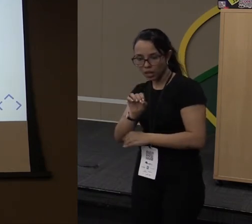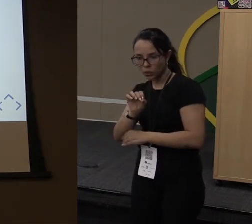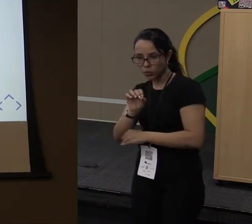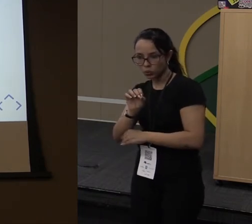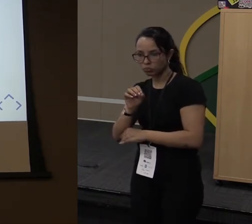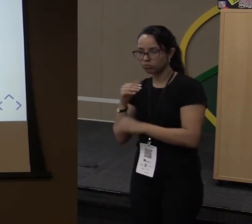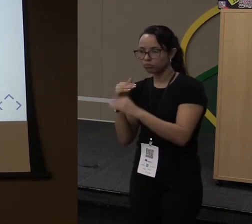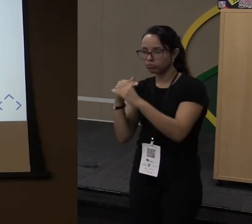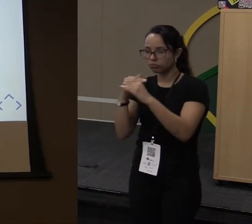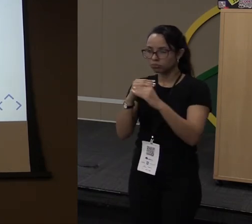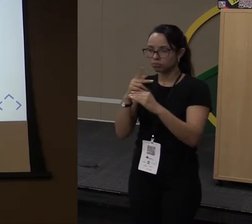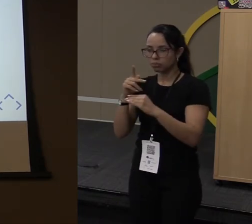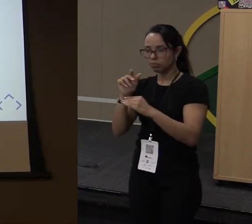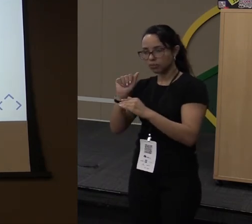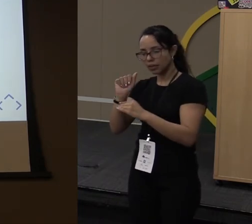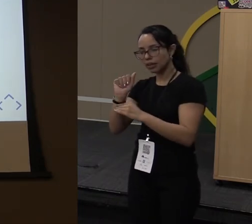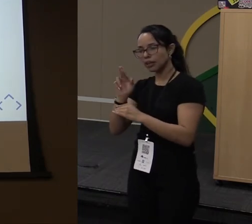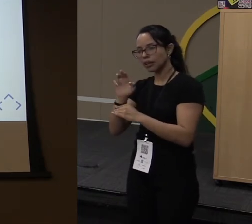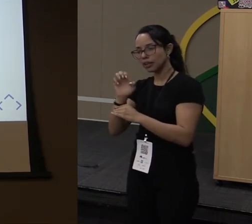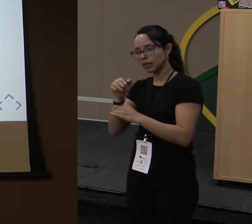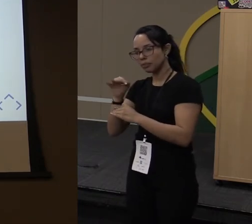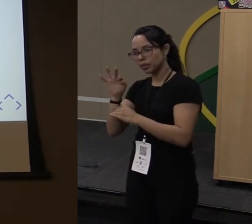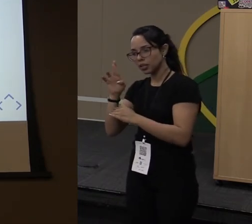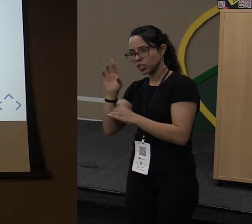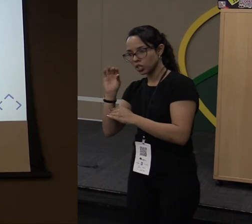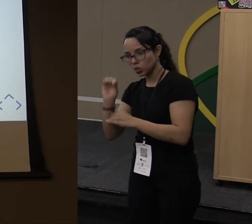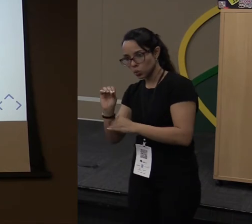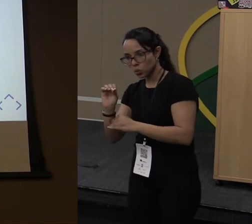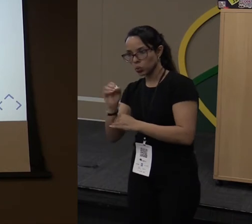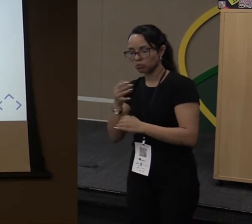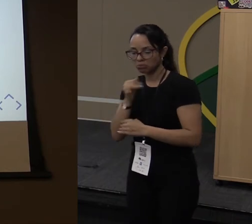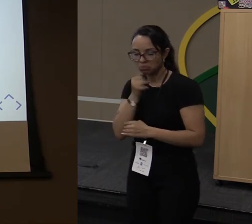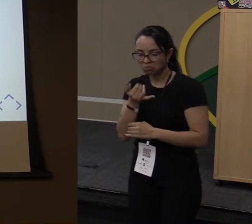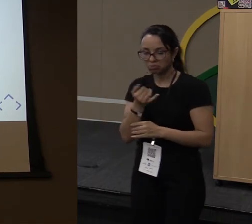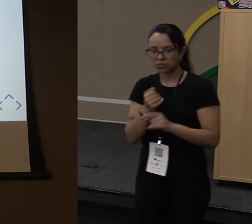Usando tudo do contexto global da classe, dando aqueles ds lá, apontam alguma coisa.